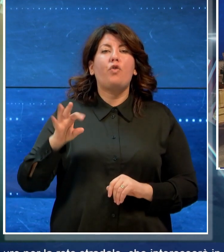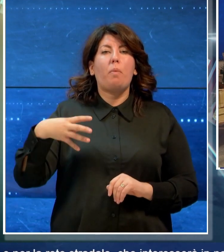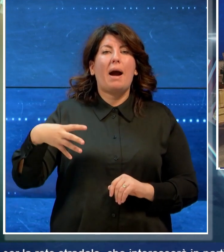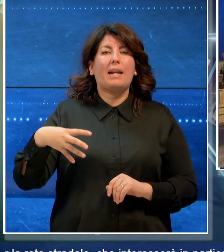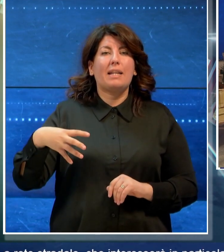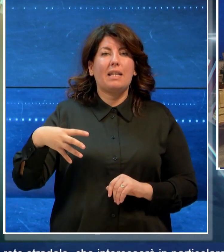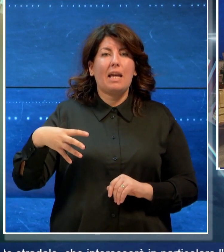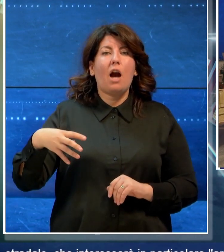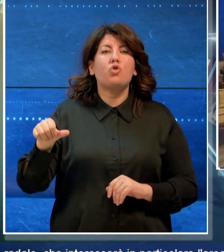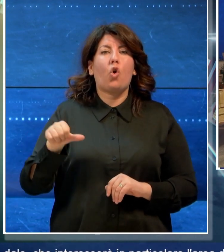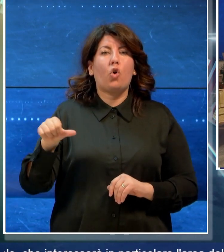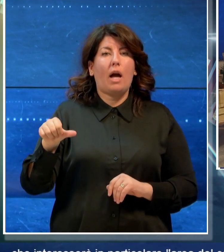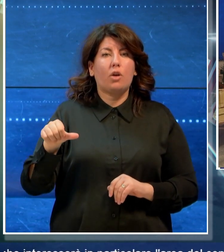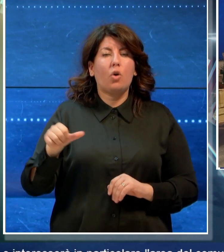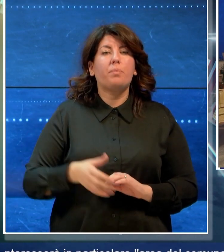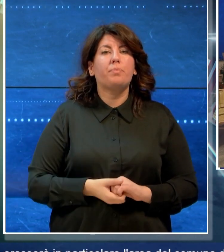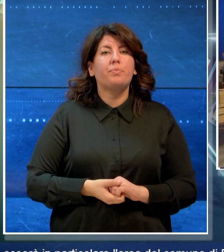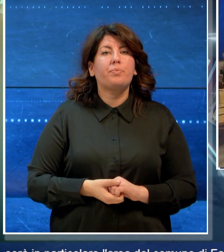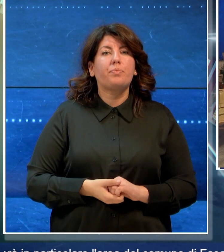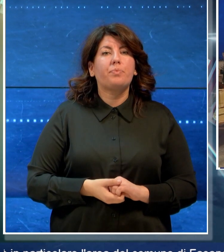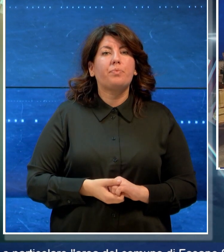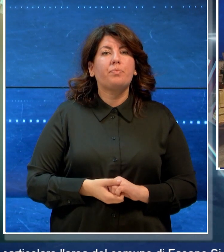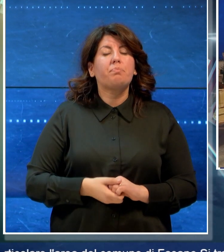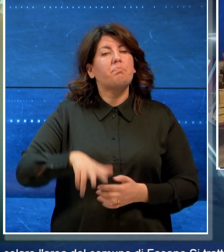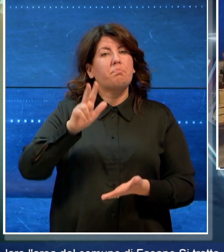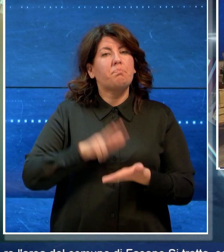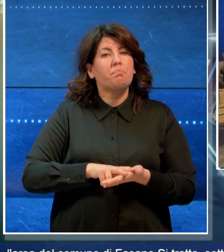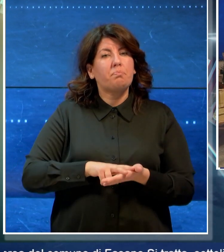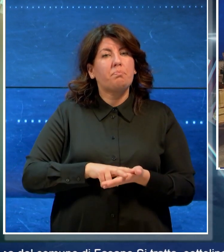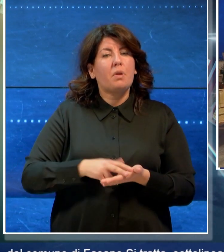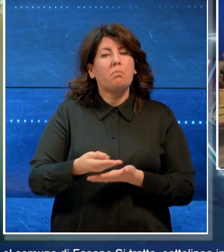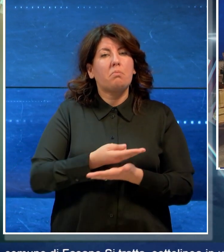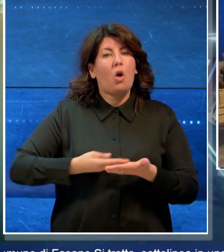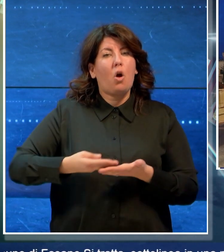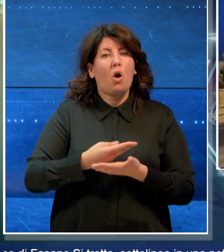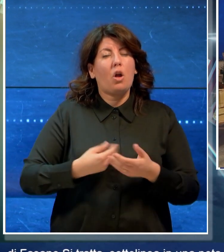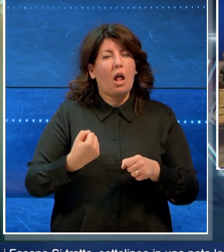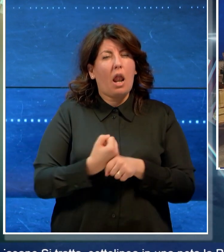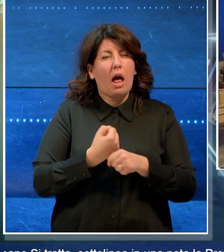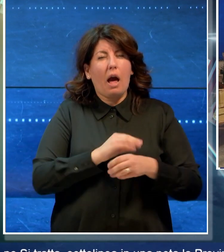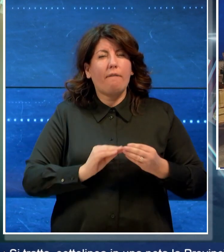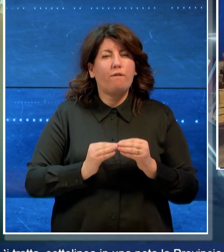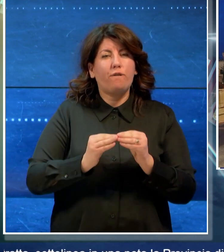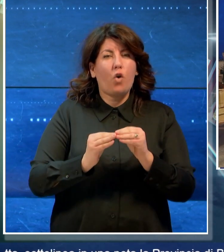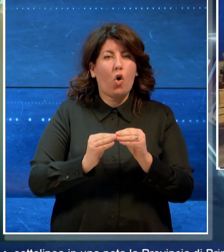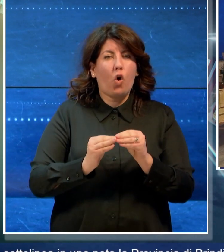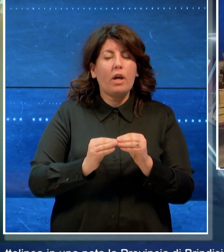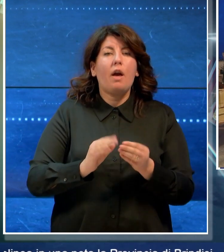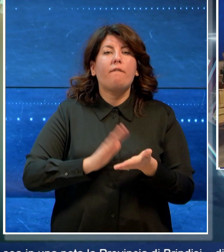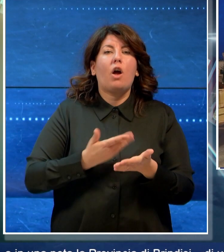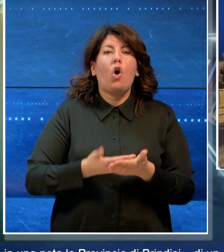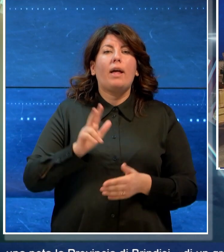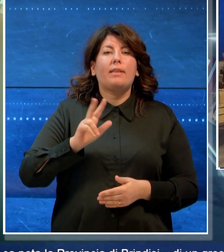Soccodato un piano di lavori di circa 3,9